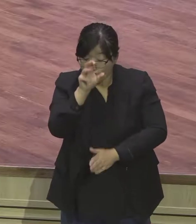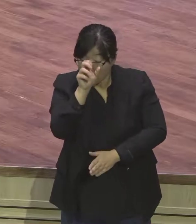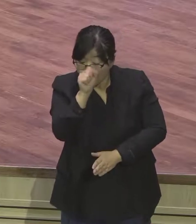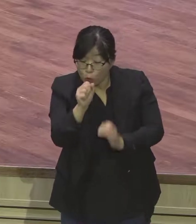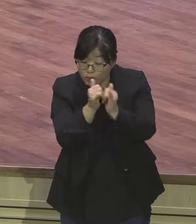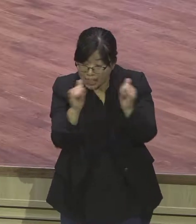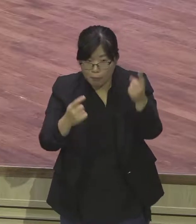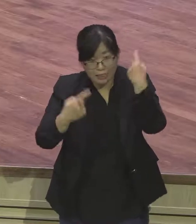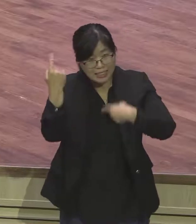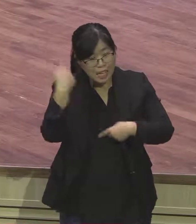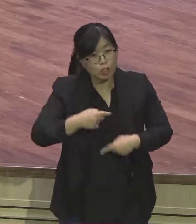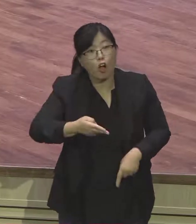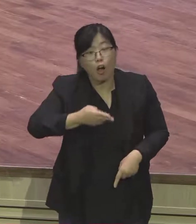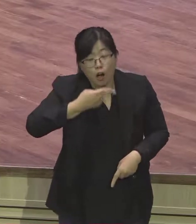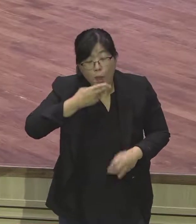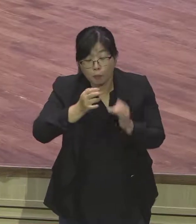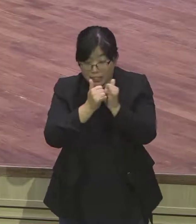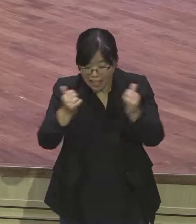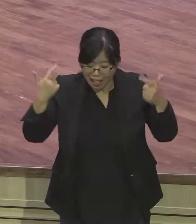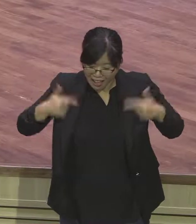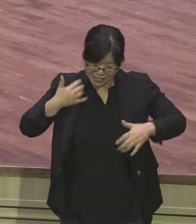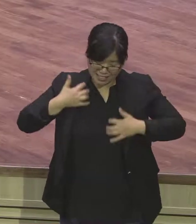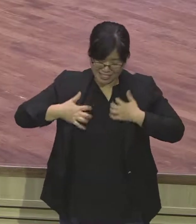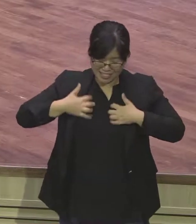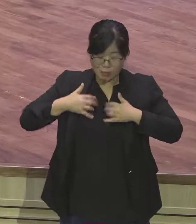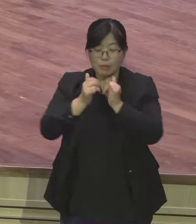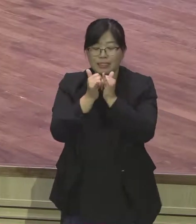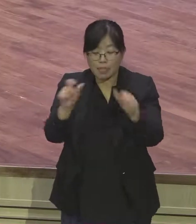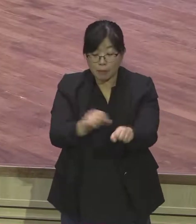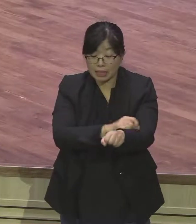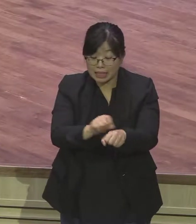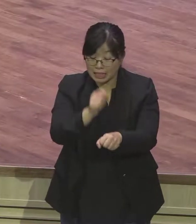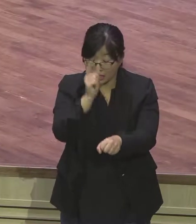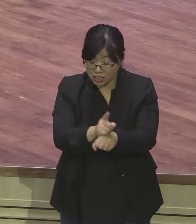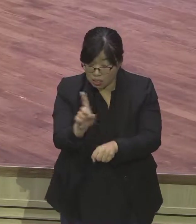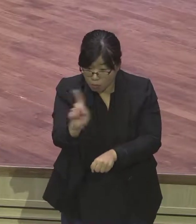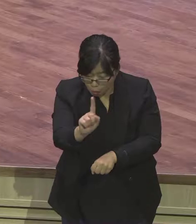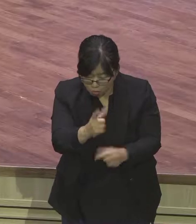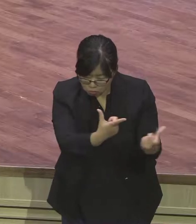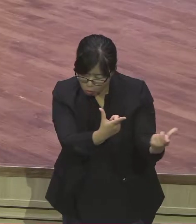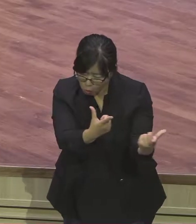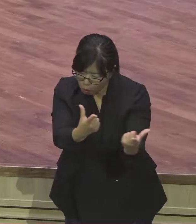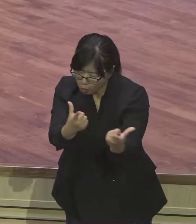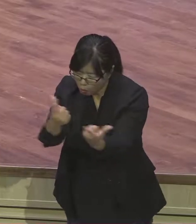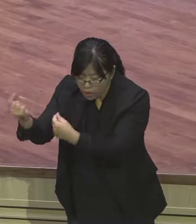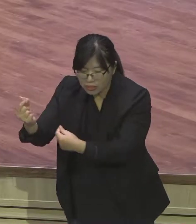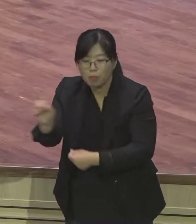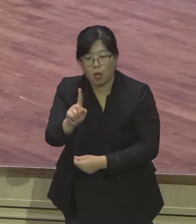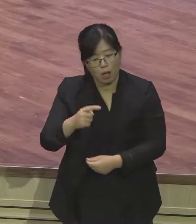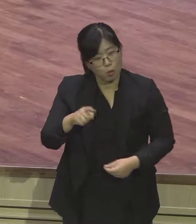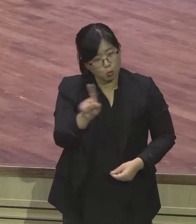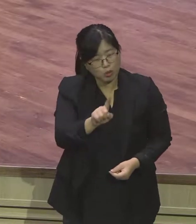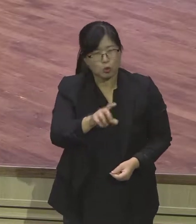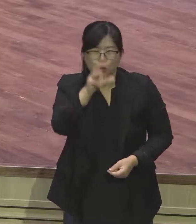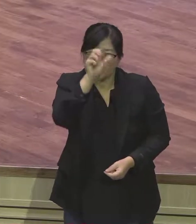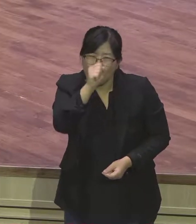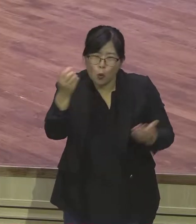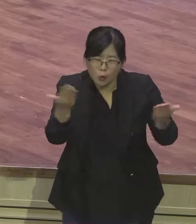항상 짓밟은 사람들의 특징 모든 것을 합력하여 설의 하나님 믿는 거요 이걸 알아 하셔야